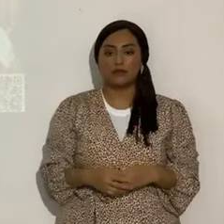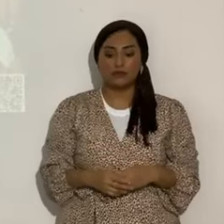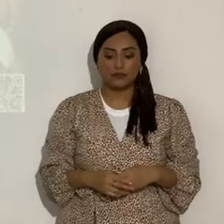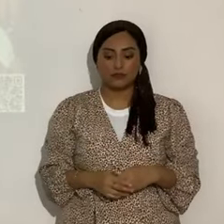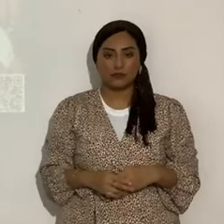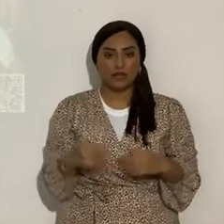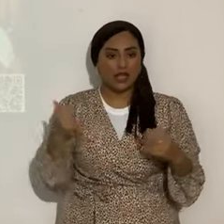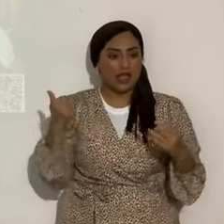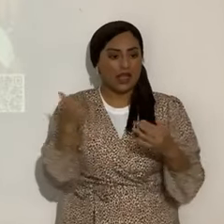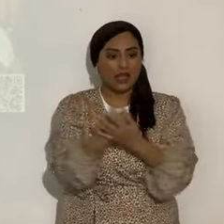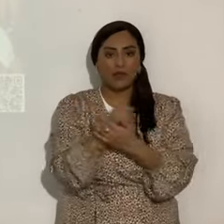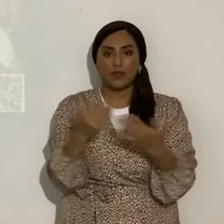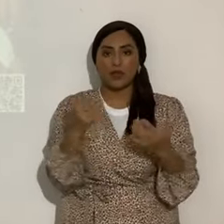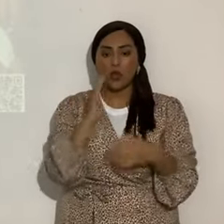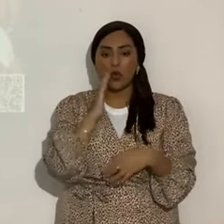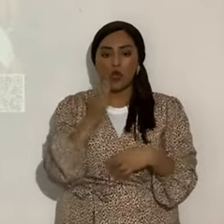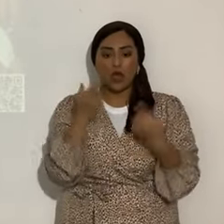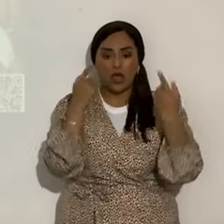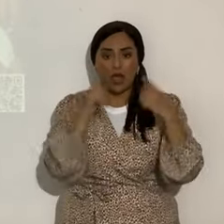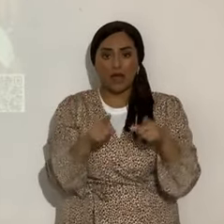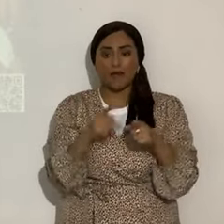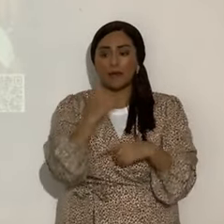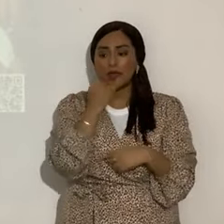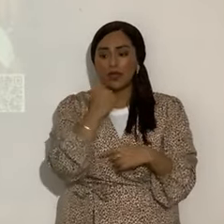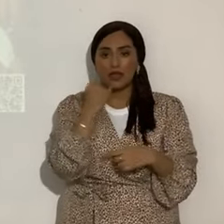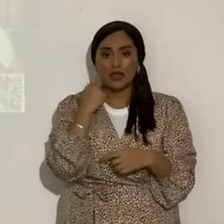todo lo que le va a suceder a Israel y al mundo entero.